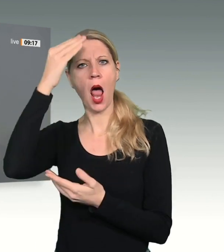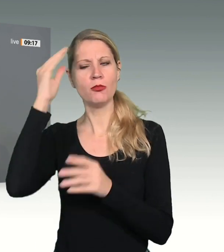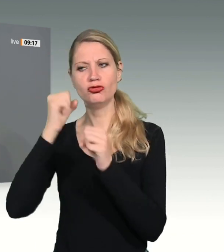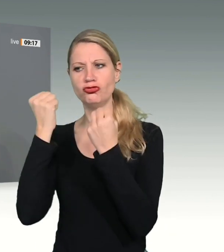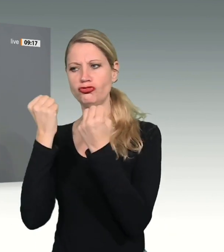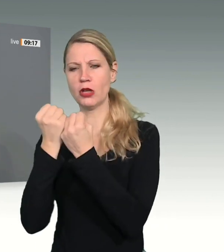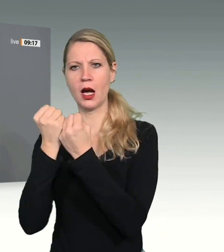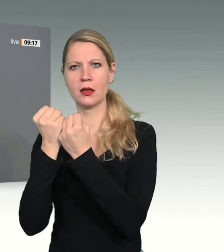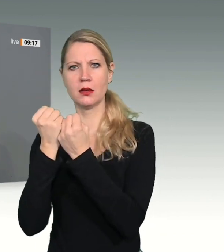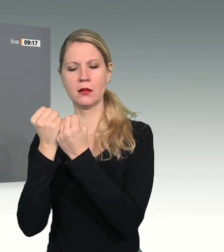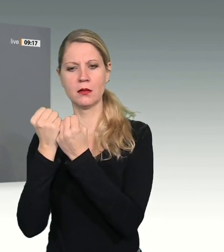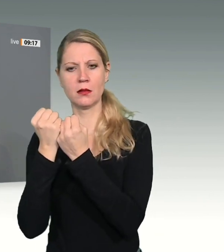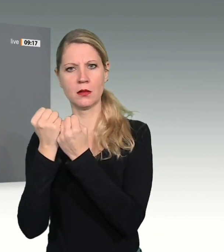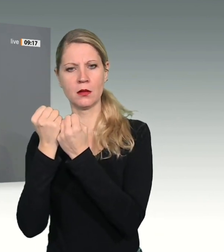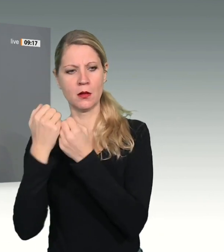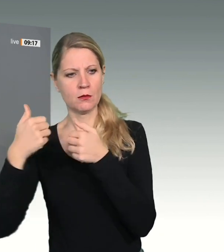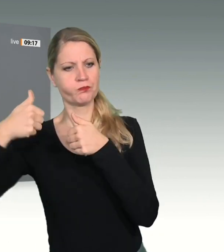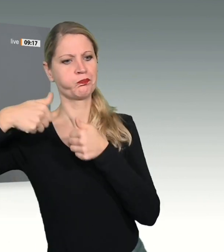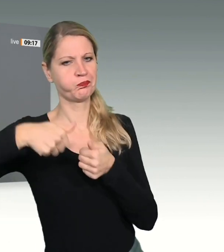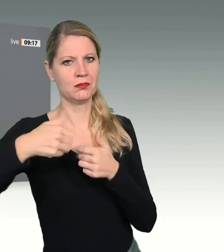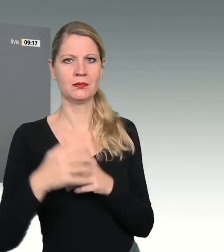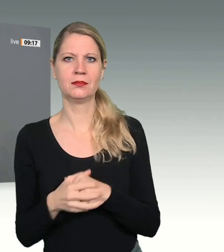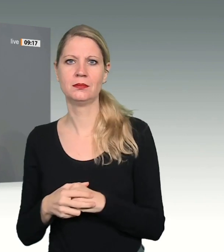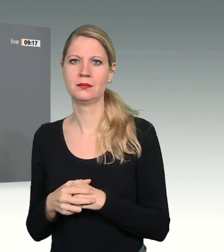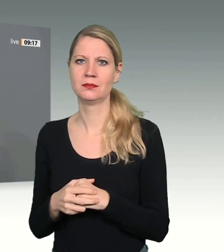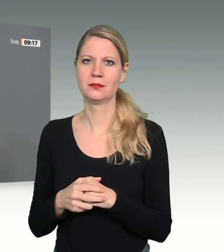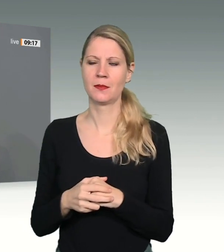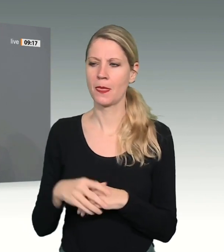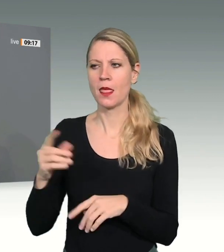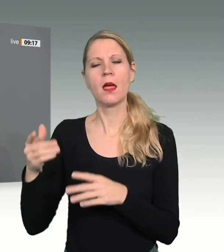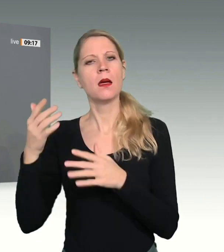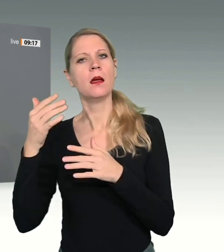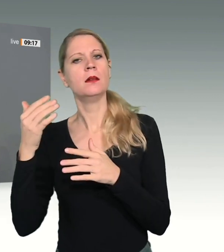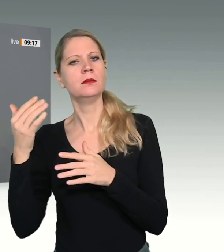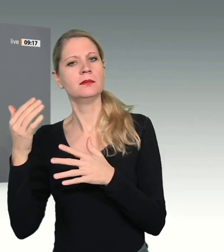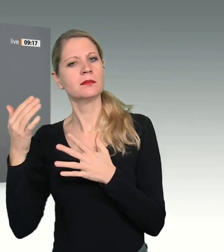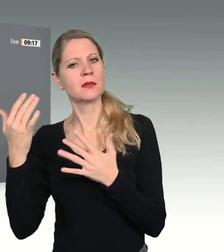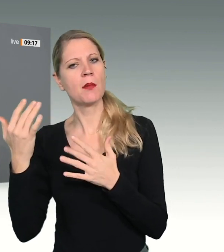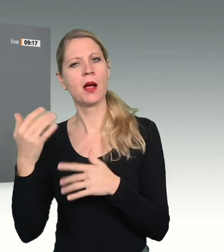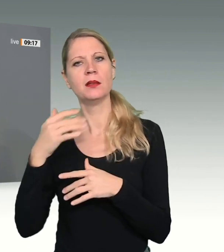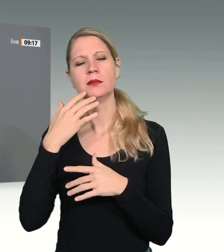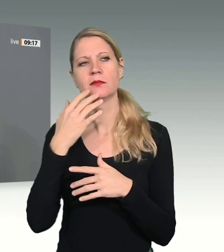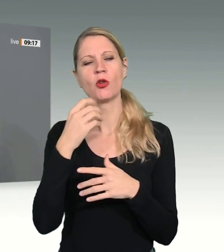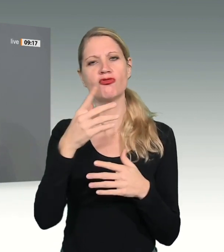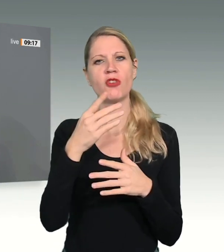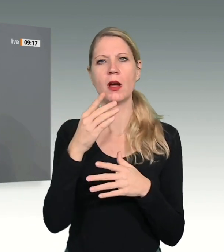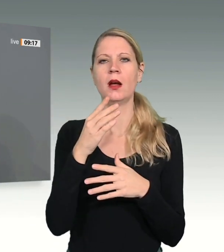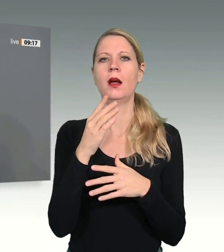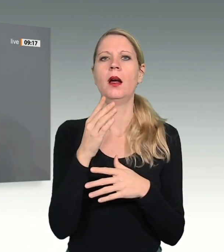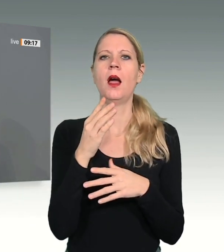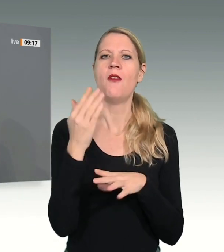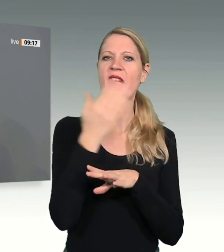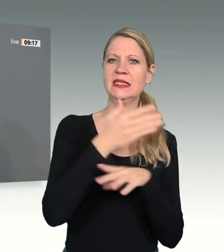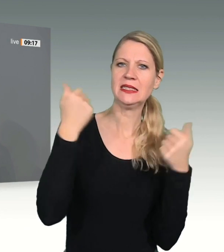Verknappung der Ölförderung den Westen zu einer weniger israelfreundlichen Politik zwingen. Wir hatten in der